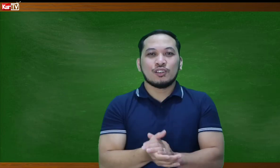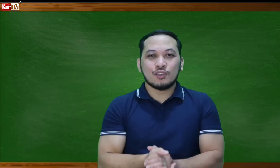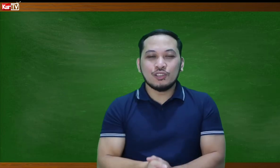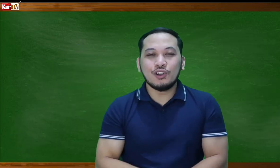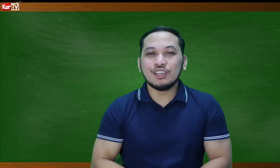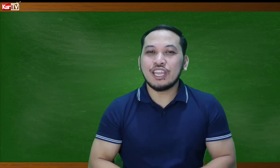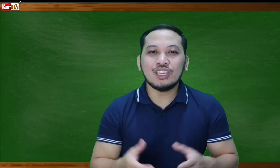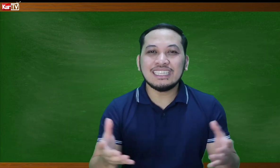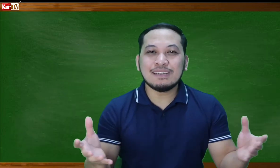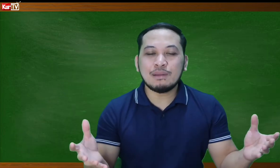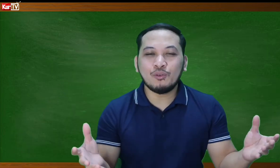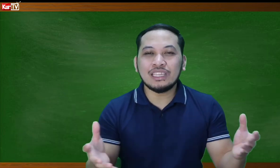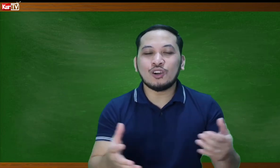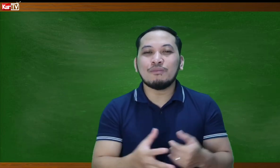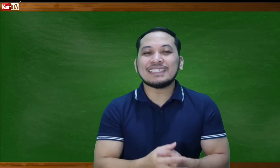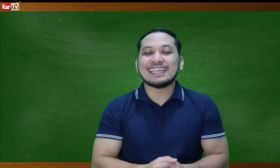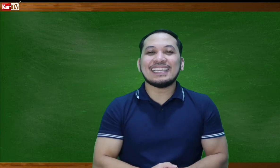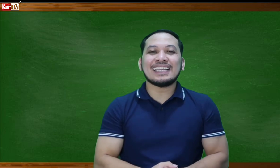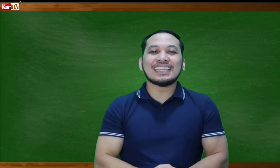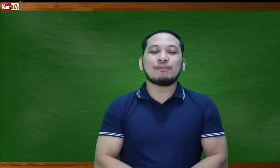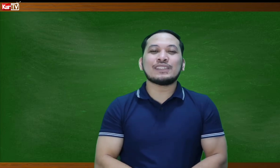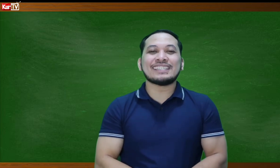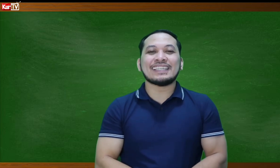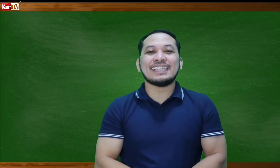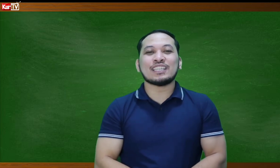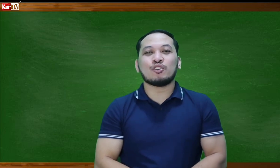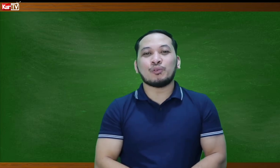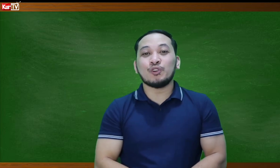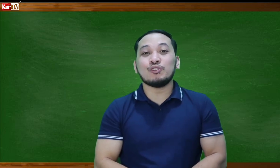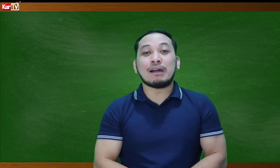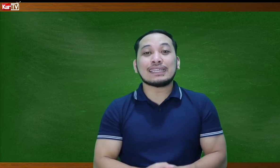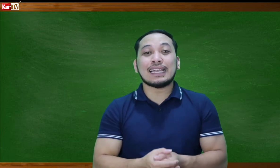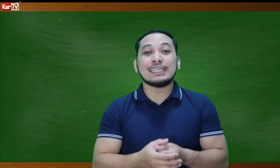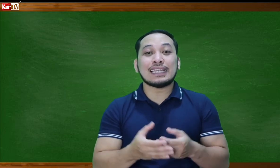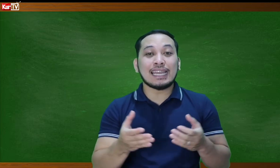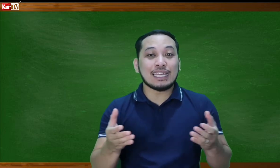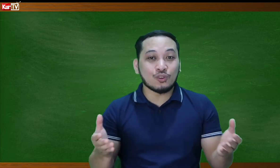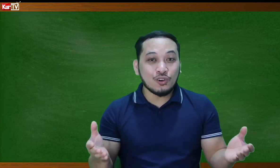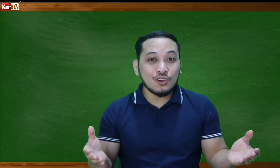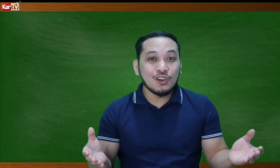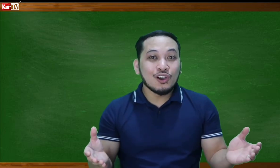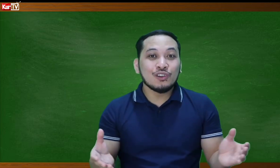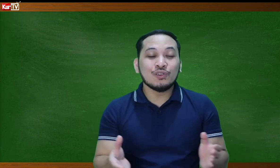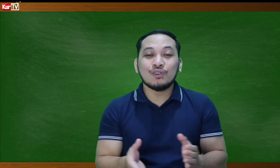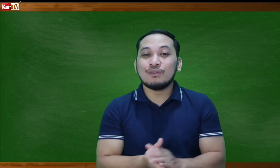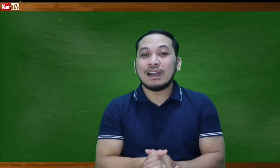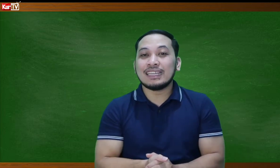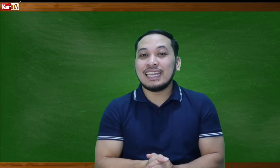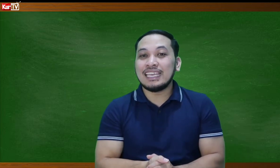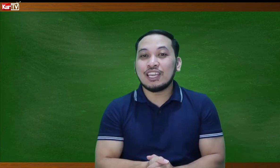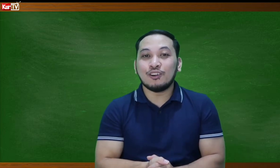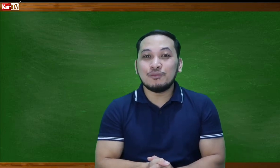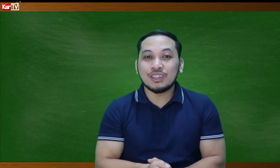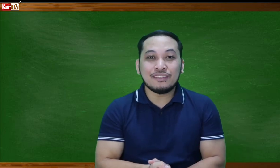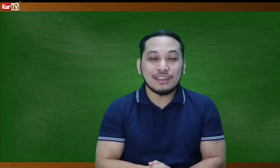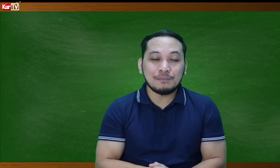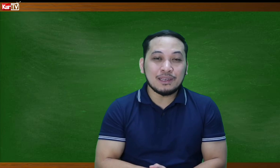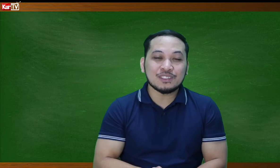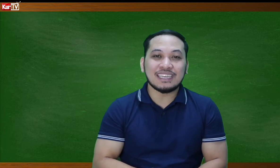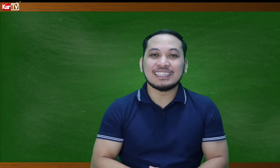So, yun. Ngayon, hindi naman po ulit ako magsasalita. Tapos, isisenas ko po yung mga salitang ito. Yung mga daily commute in Filipino Sign